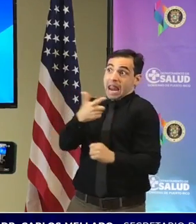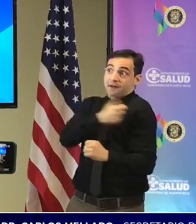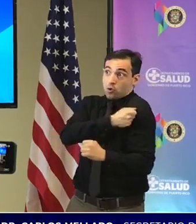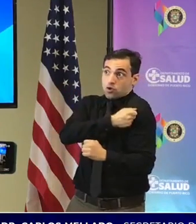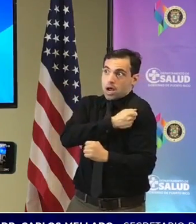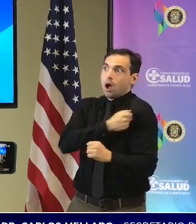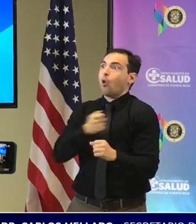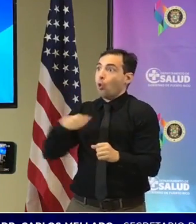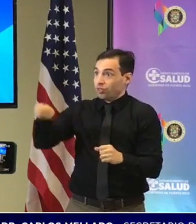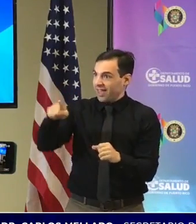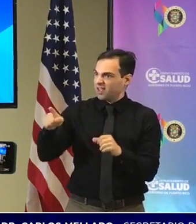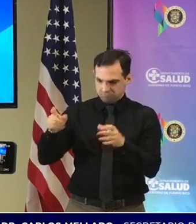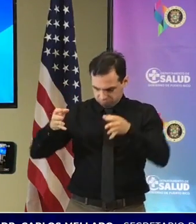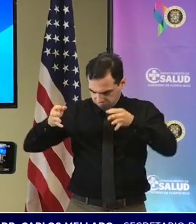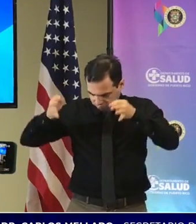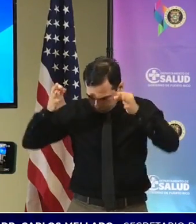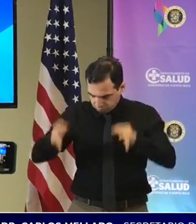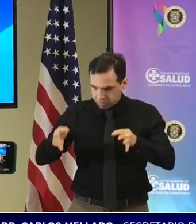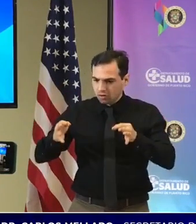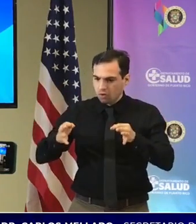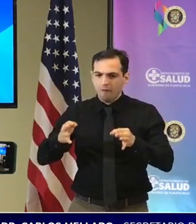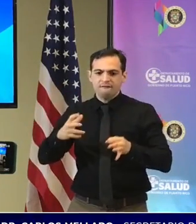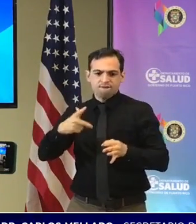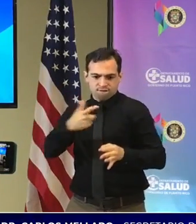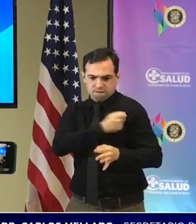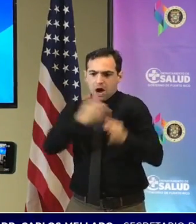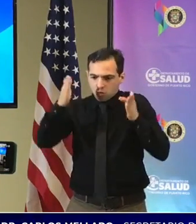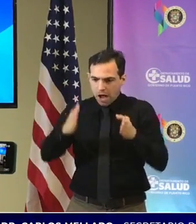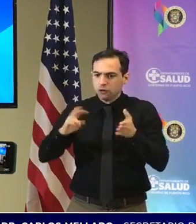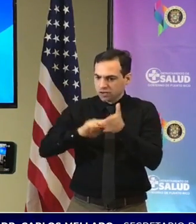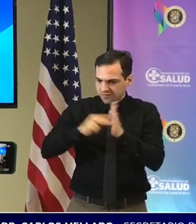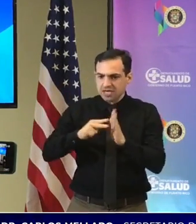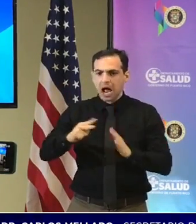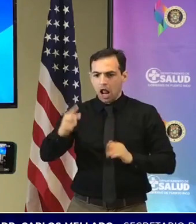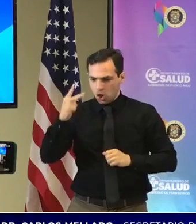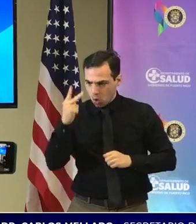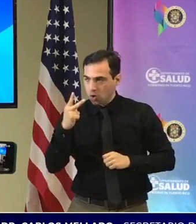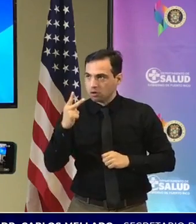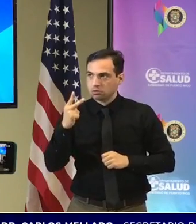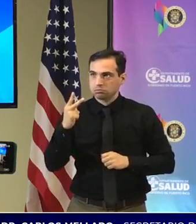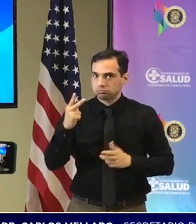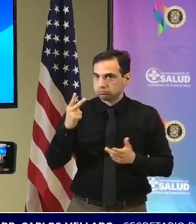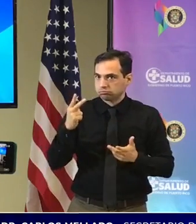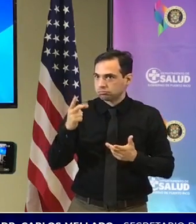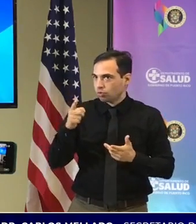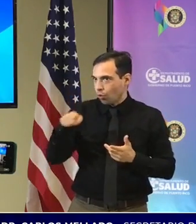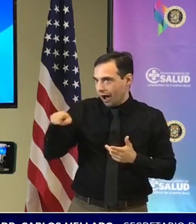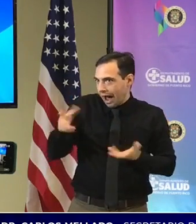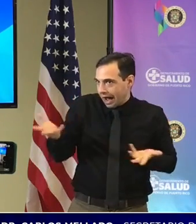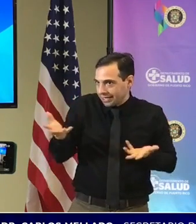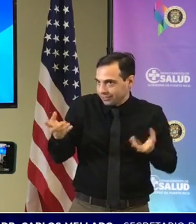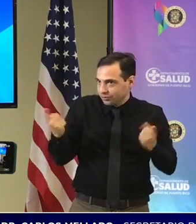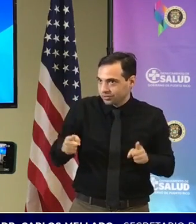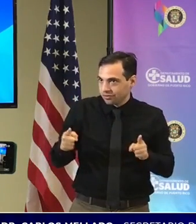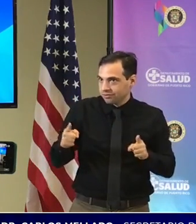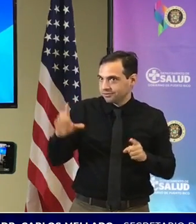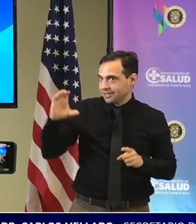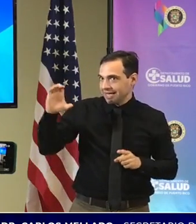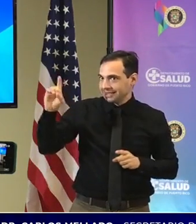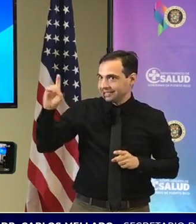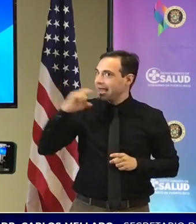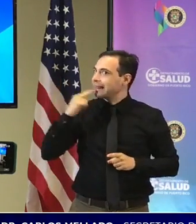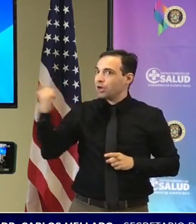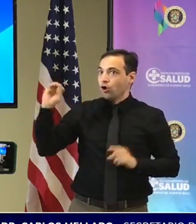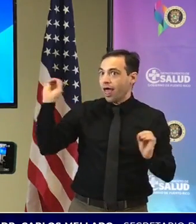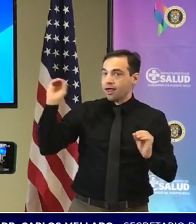definición local y ya se está avanzando con la opinión no es que ellos nos digan mira lo que hay que hacer o no lo tienen que hacer